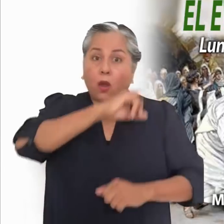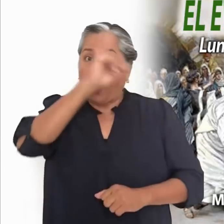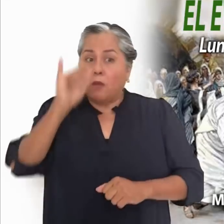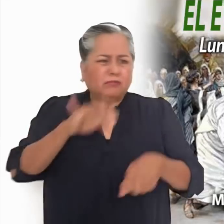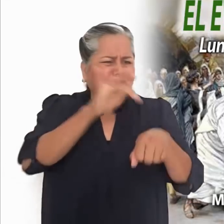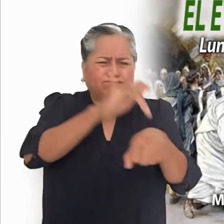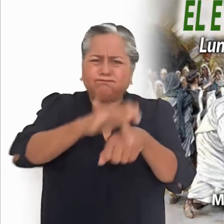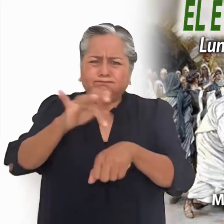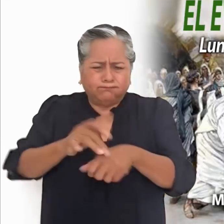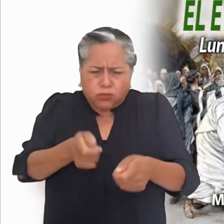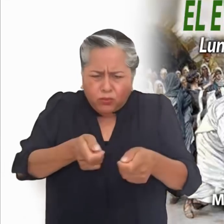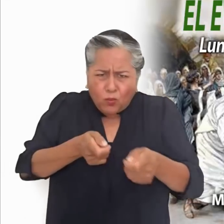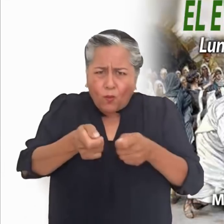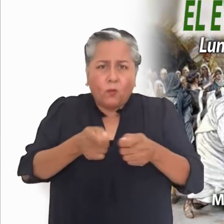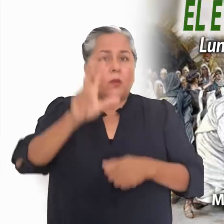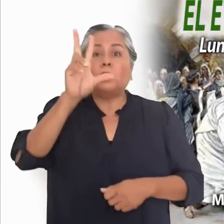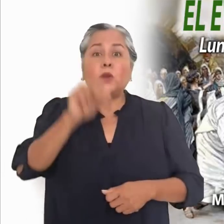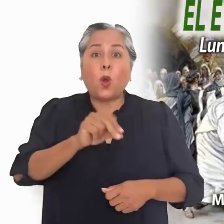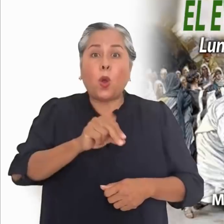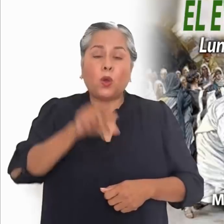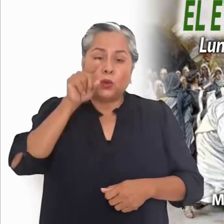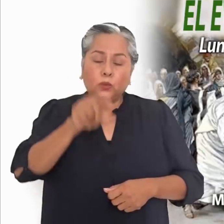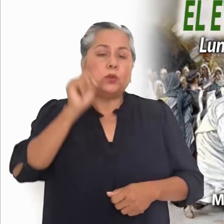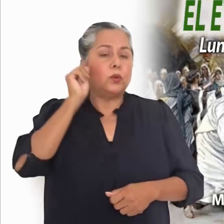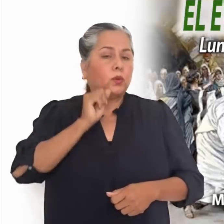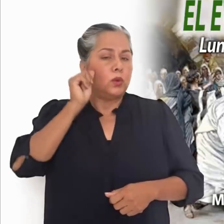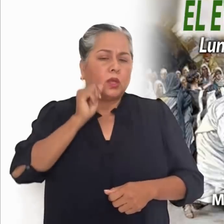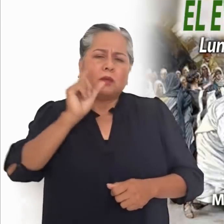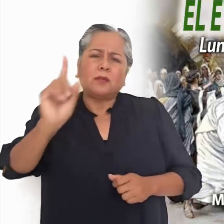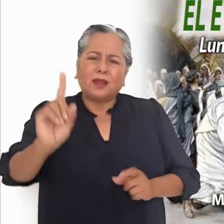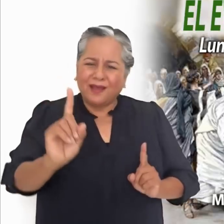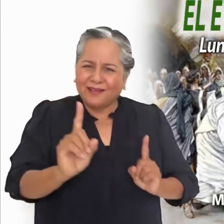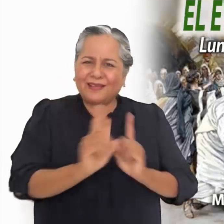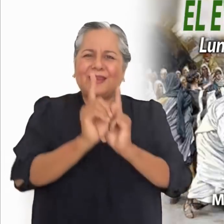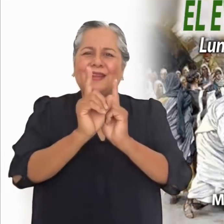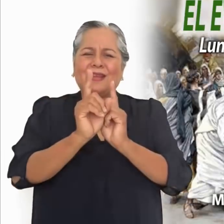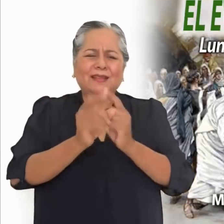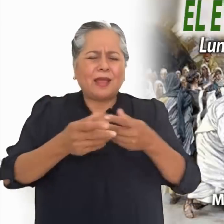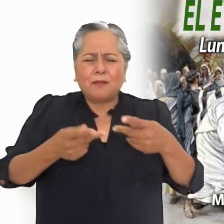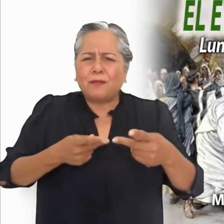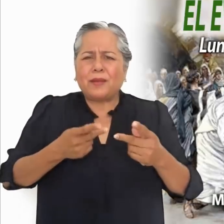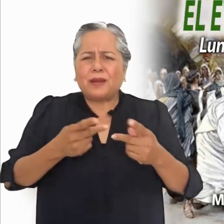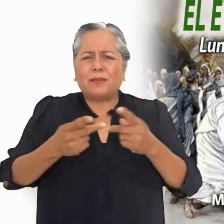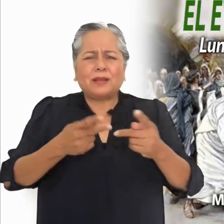el encuentro que construye, que dialoga, que hace crecer.